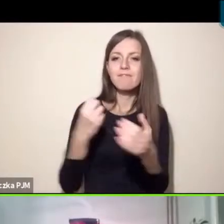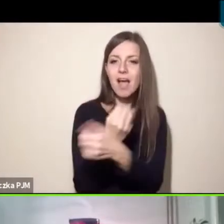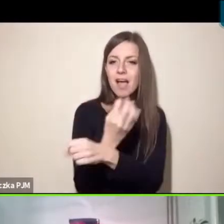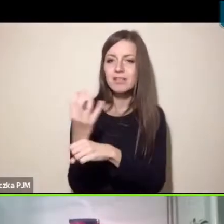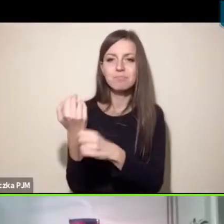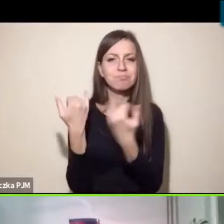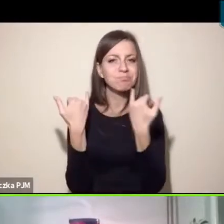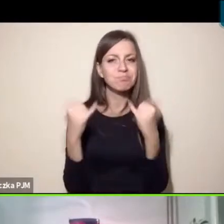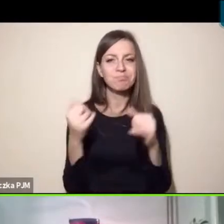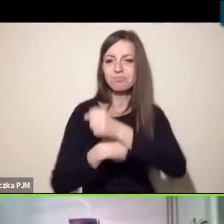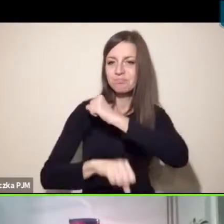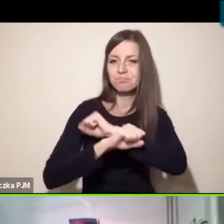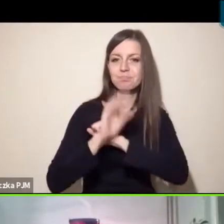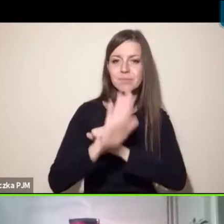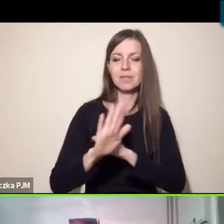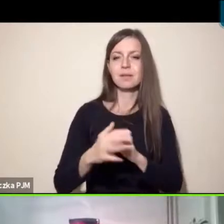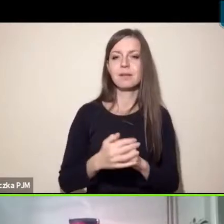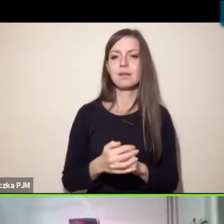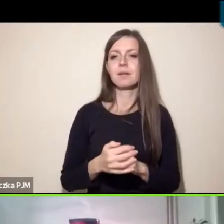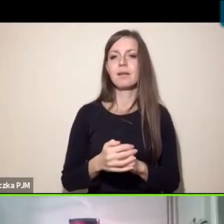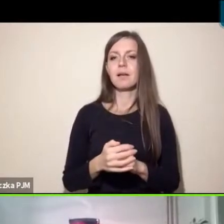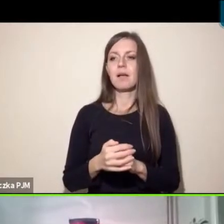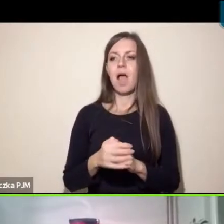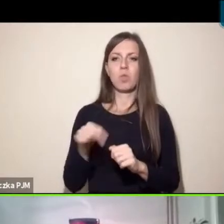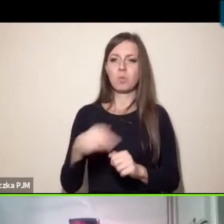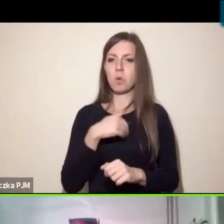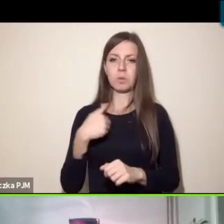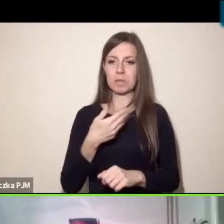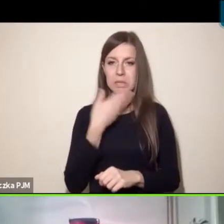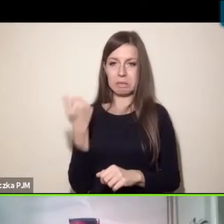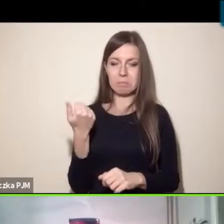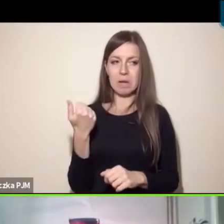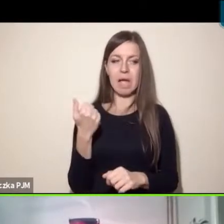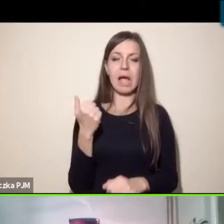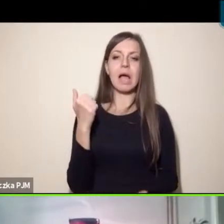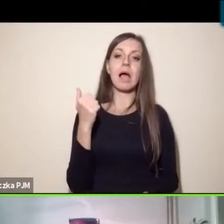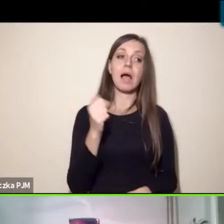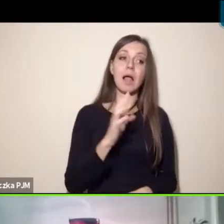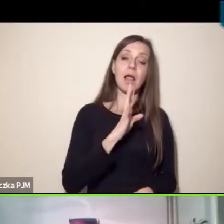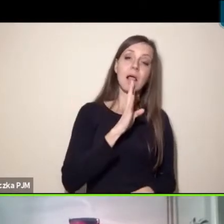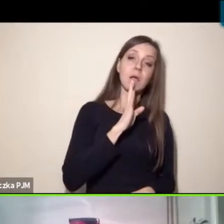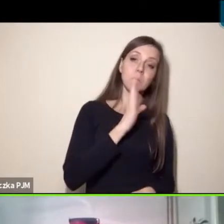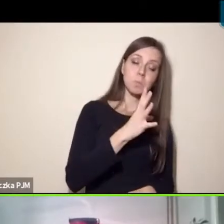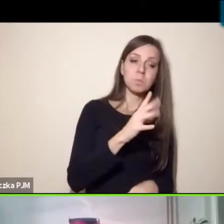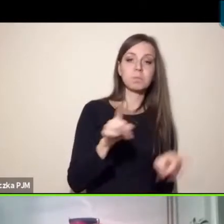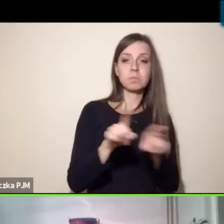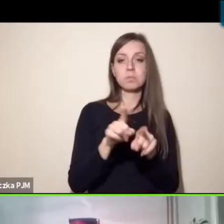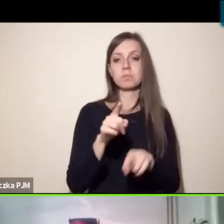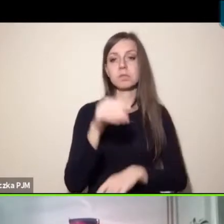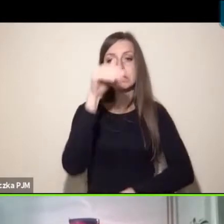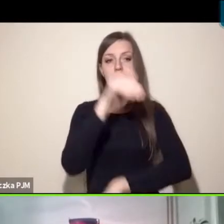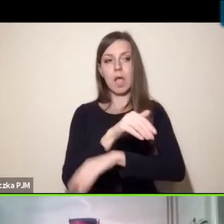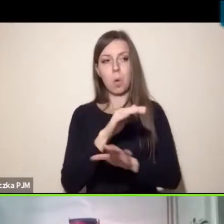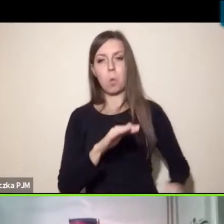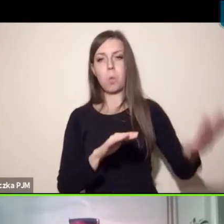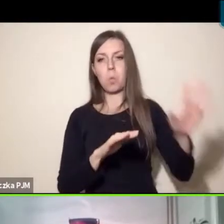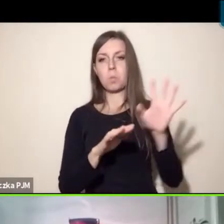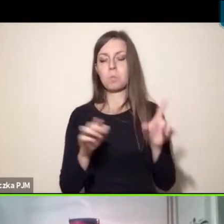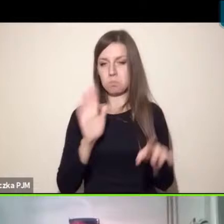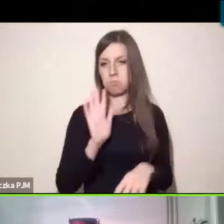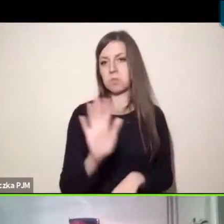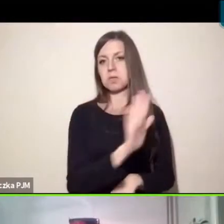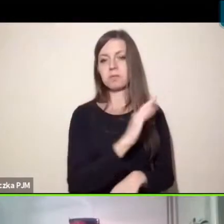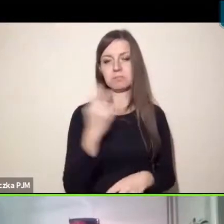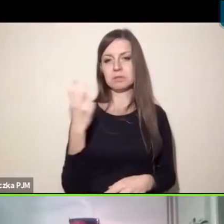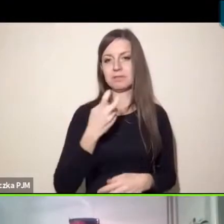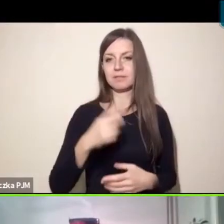alternatywy które o których się nie mówi a które powinny być głośno przytaczane jako realna szansa na